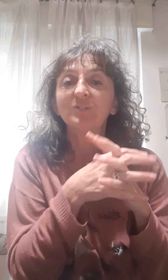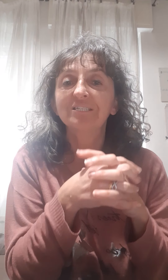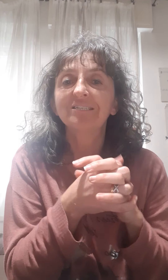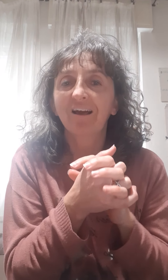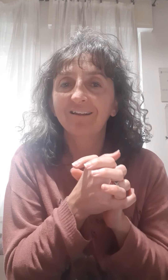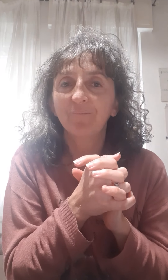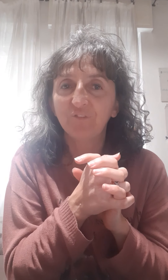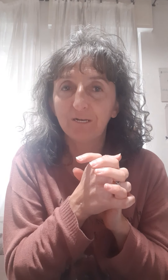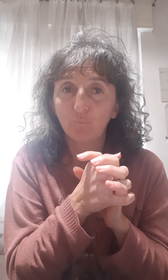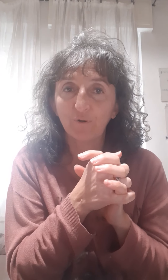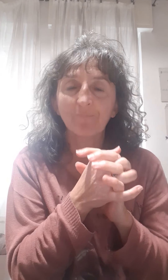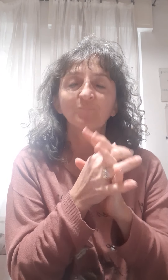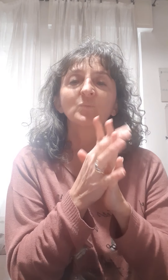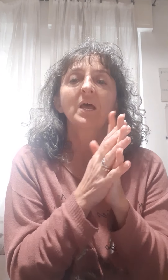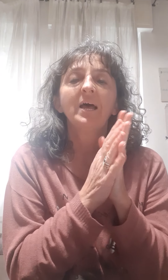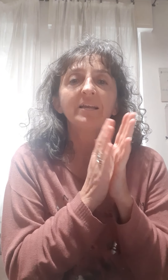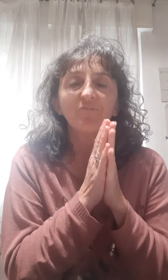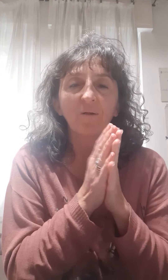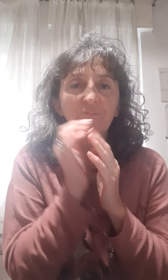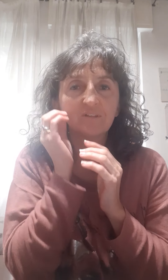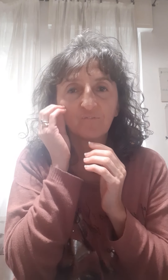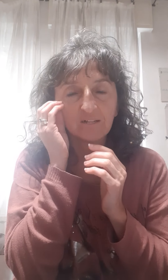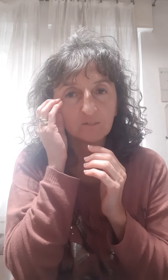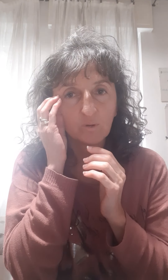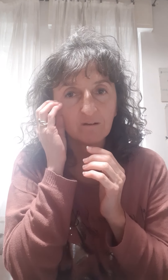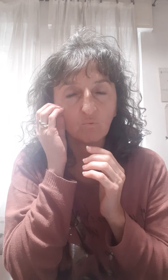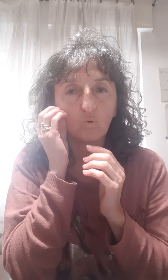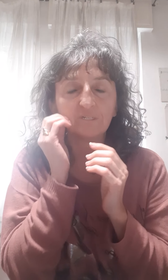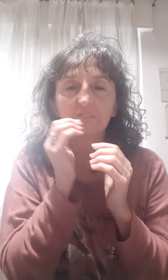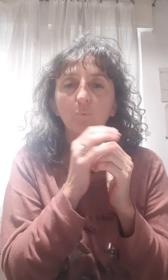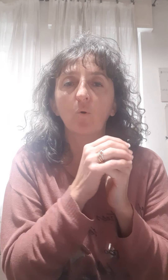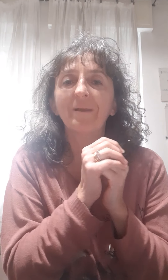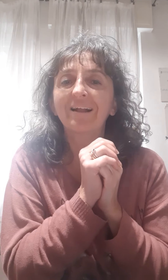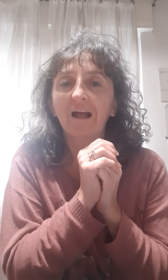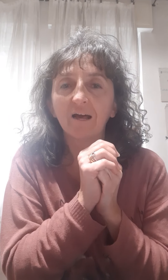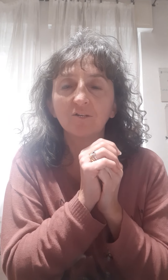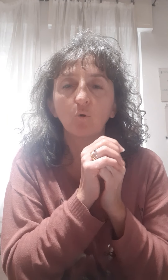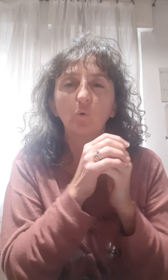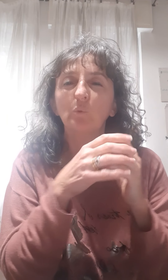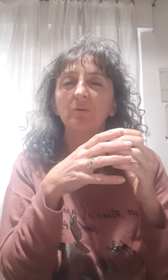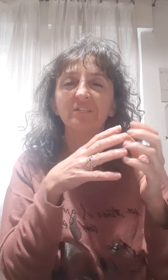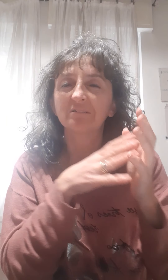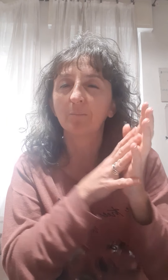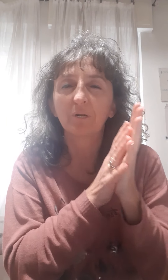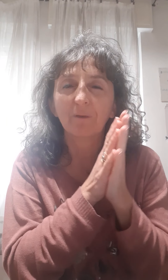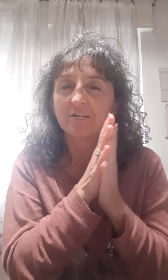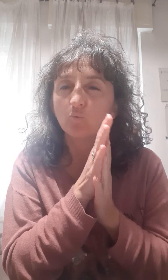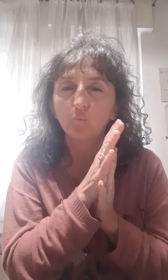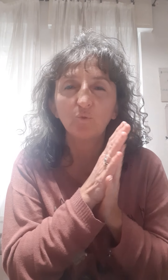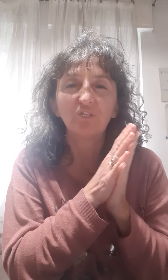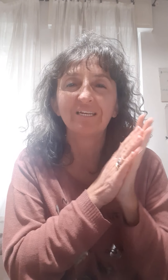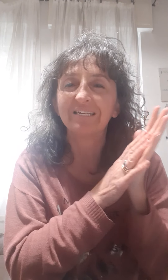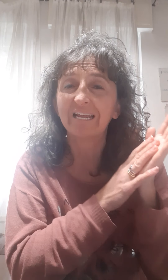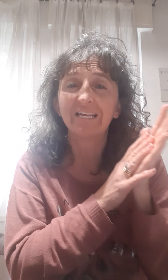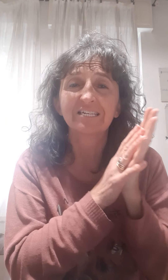essenziale di limone. Infatti se fate quei lavori tipo meccanico, comunque avete sempre rimani unte, nere,